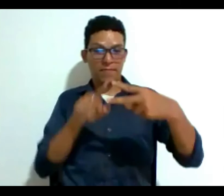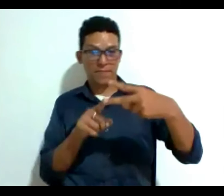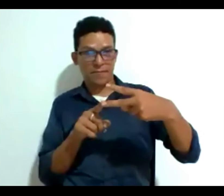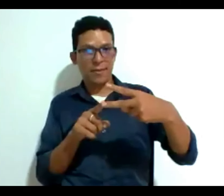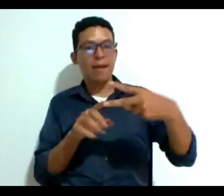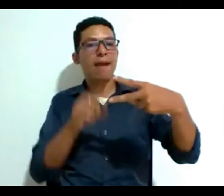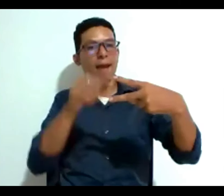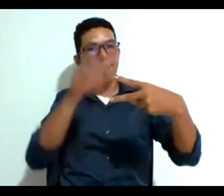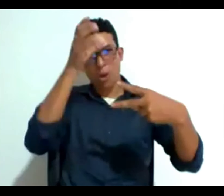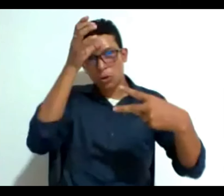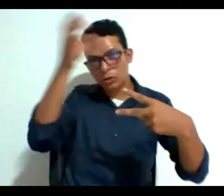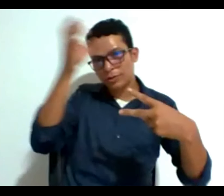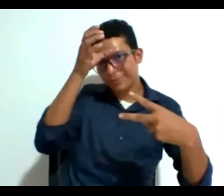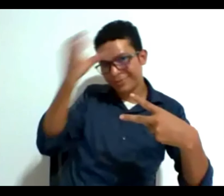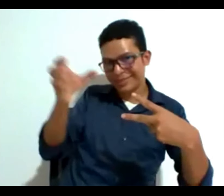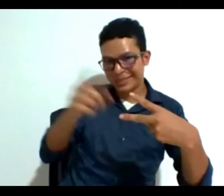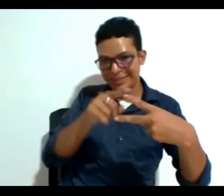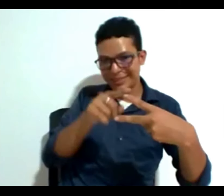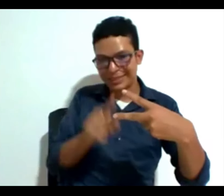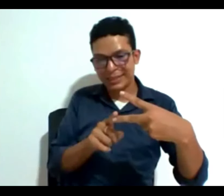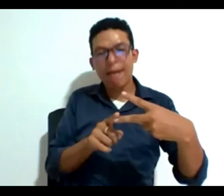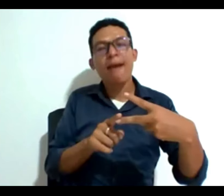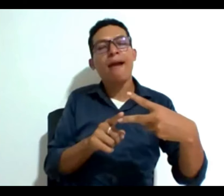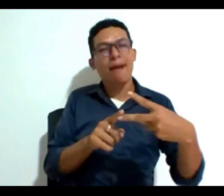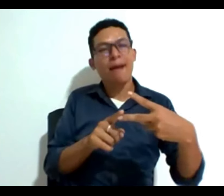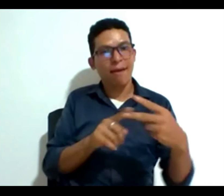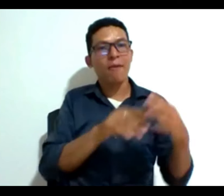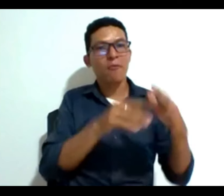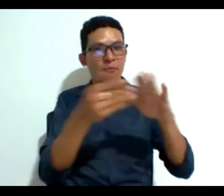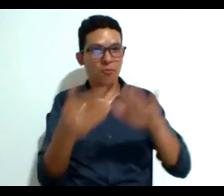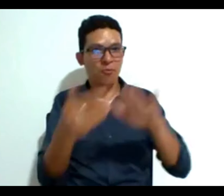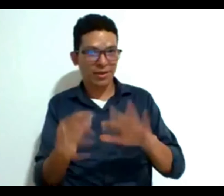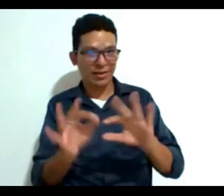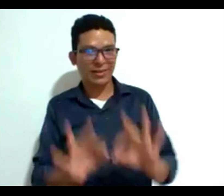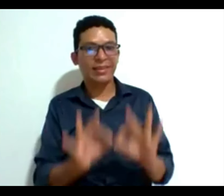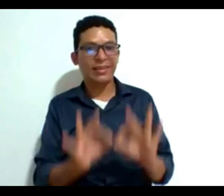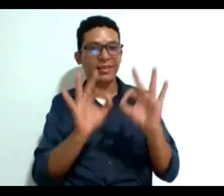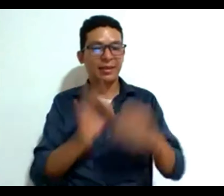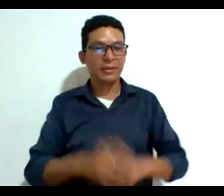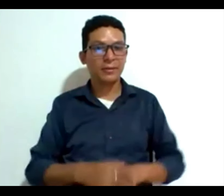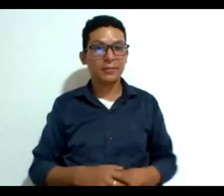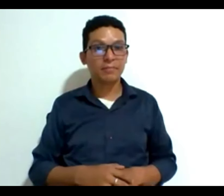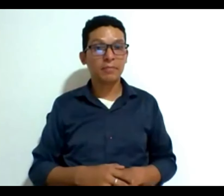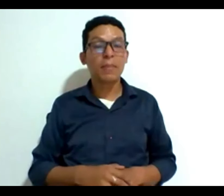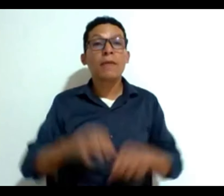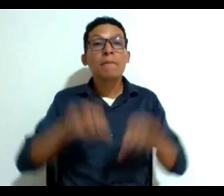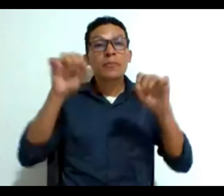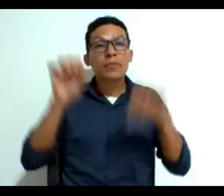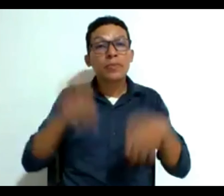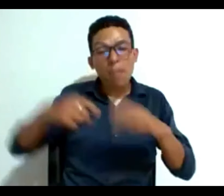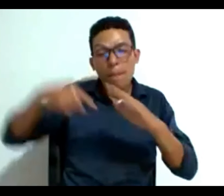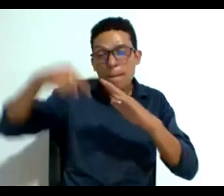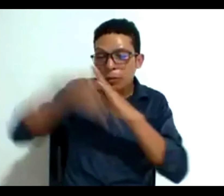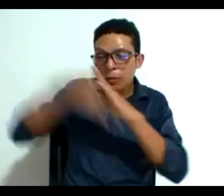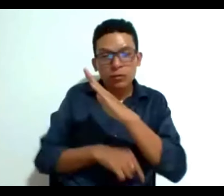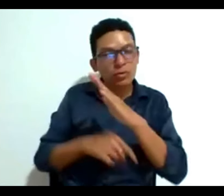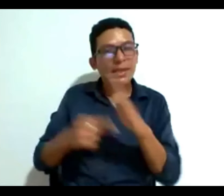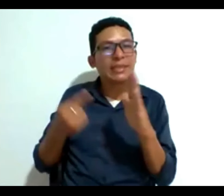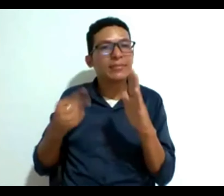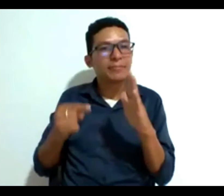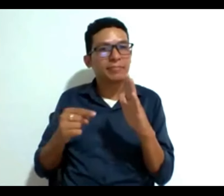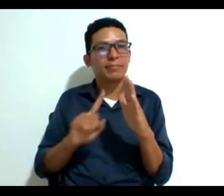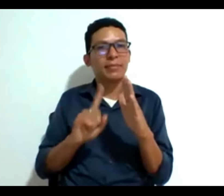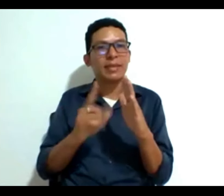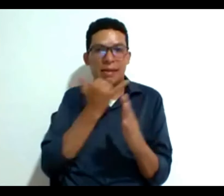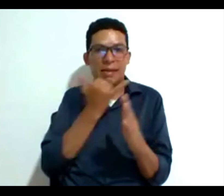podríamos hablar de lo que se denominaría muerte digna como tal para poder adentrarnos en lo que le pasa